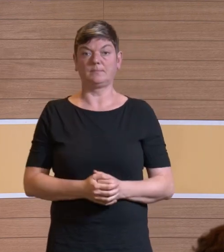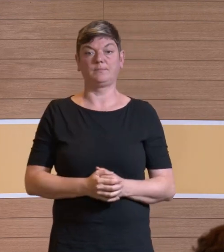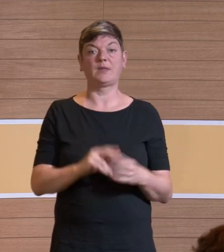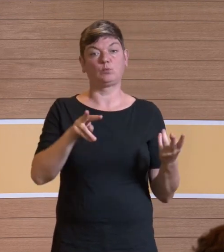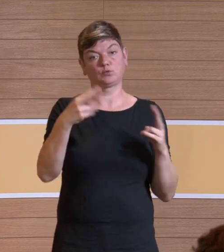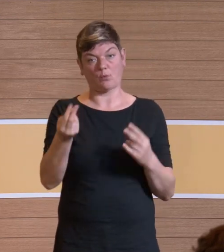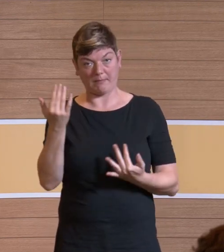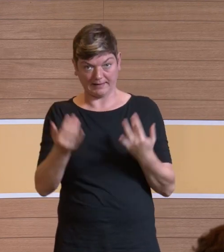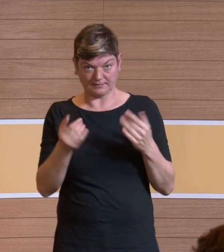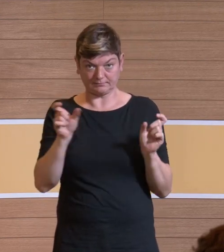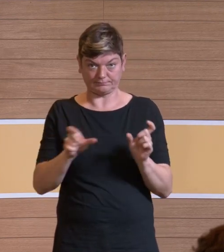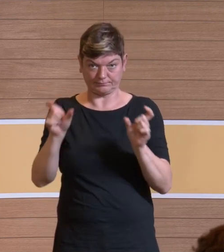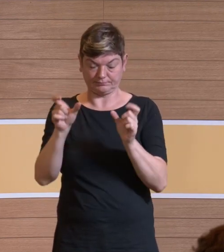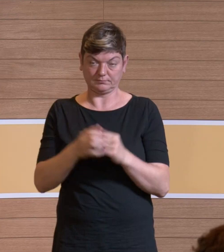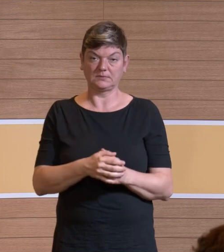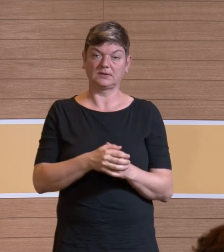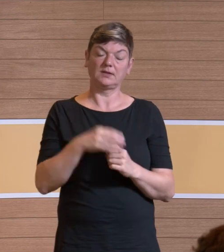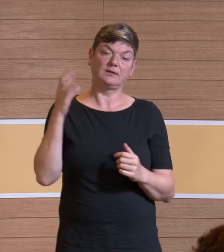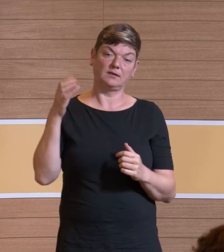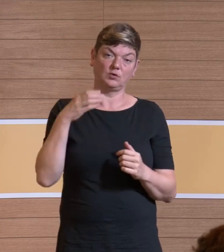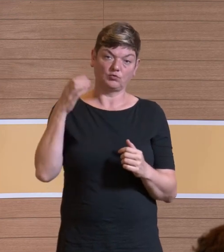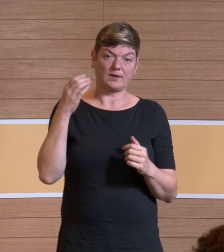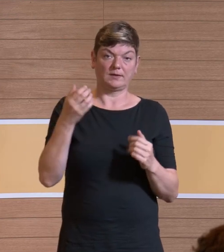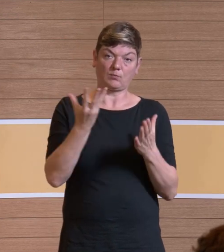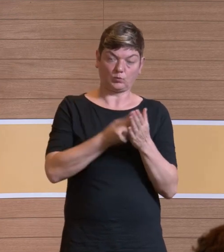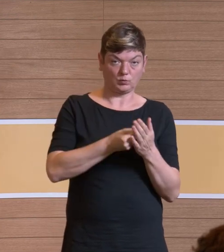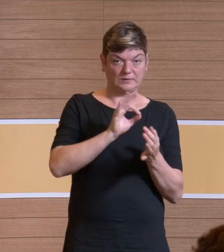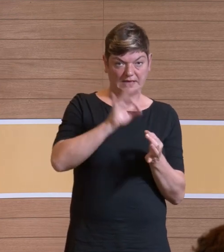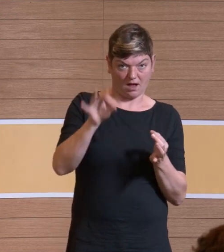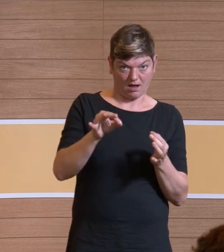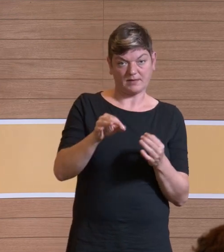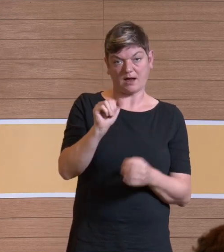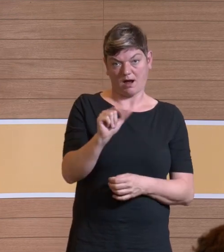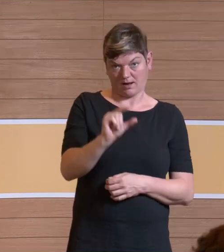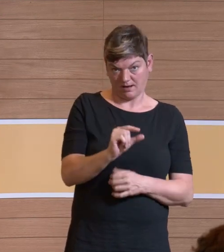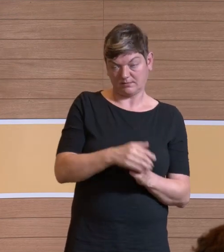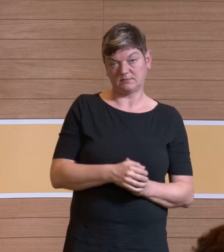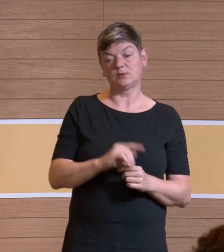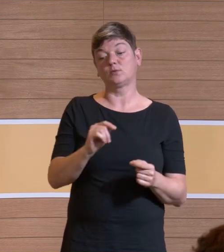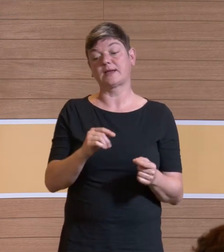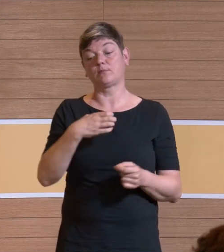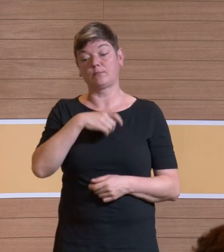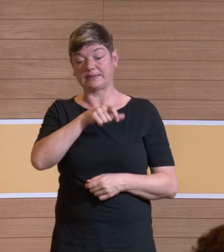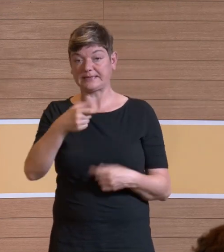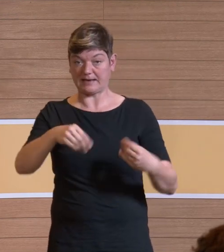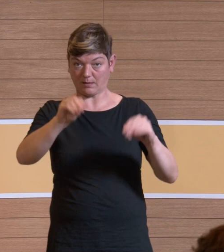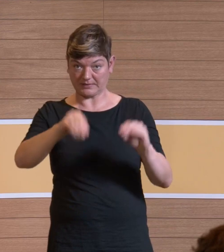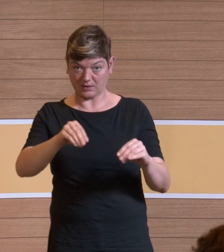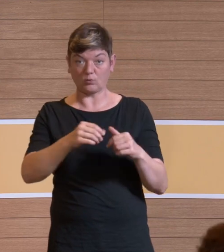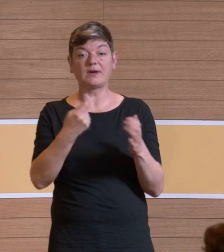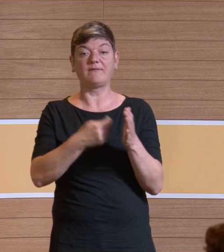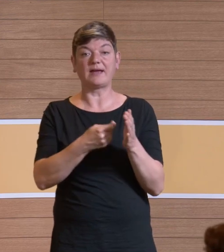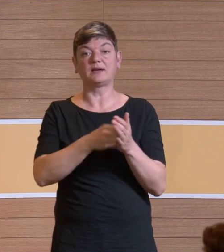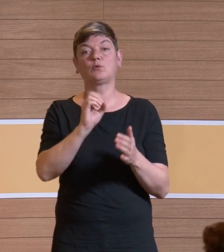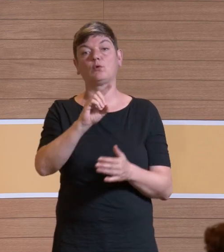umrechnen, in den Absorptionsgrad, klein a. Ja, und dann kriegen wir für die Patientenabdeckung einen Wert von